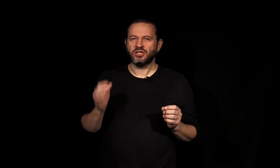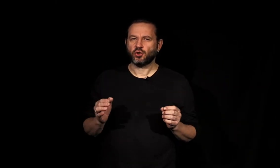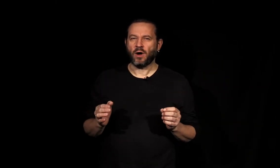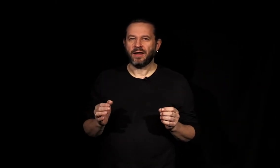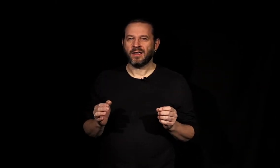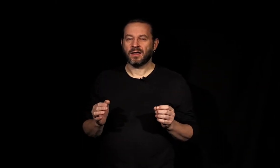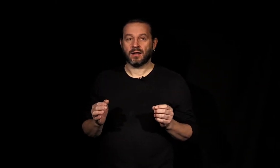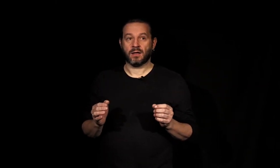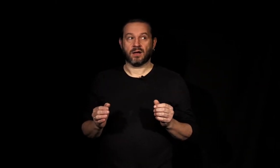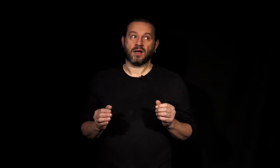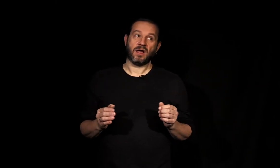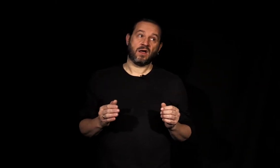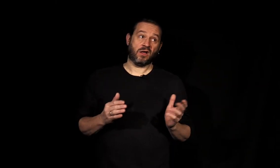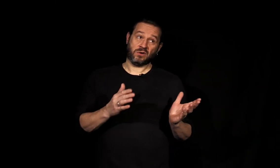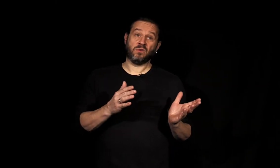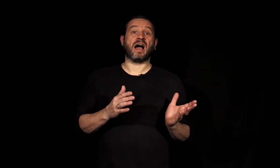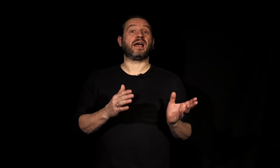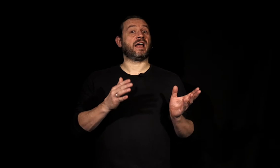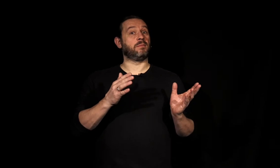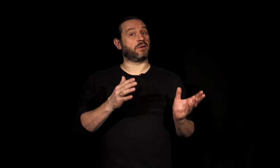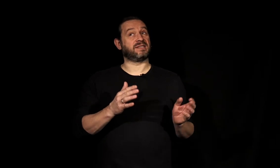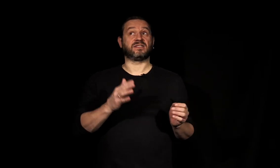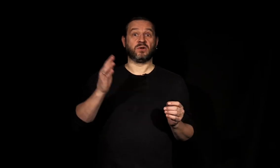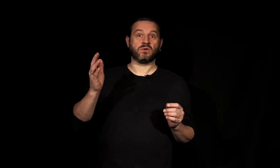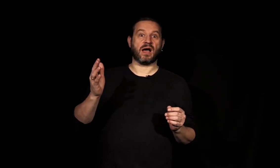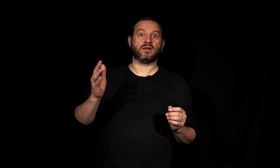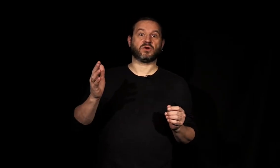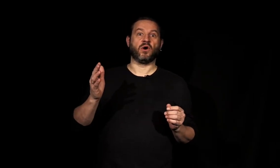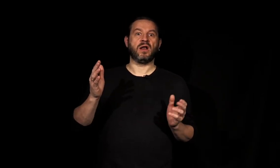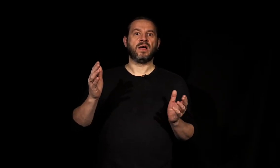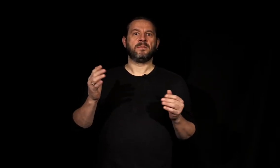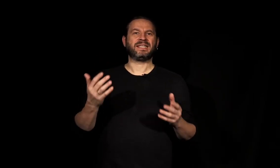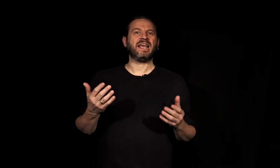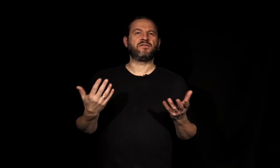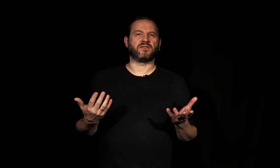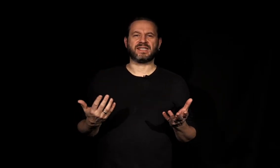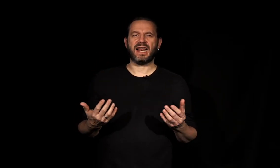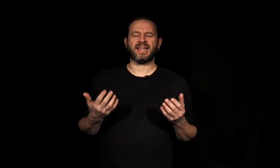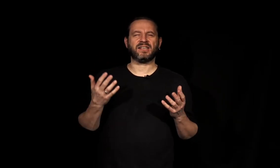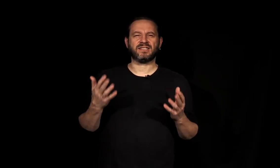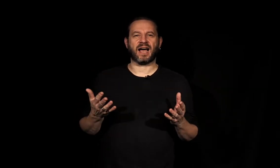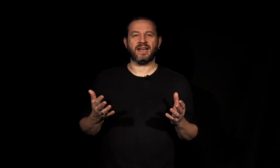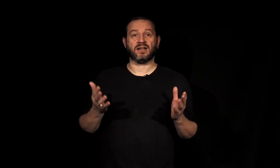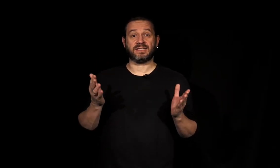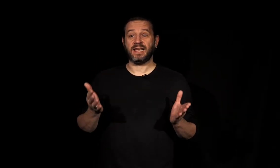historie. Nogle gange er det med prinsesser, nogle gange trolde. Men det at få fortalt er så dejligt, og det